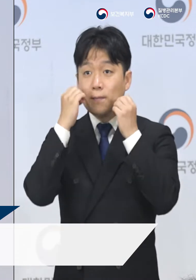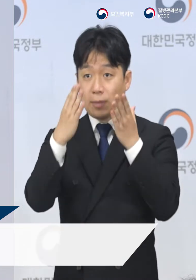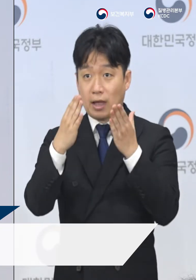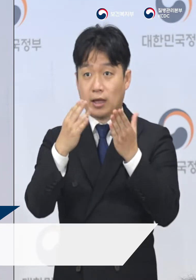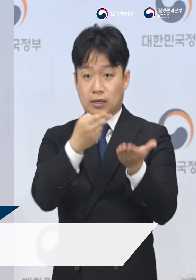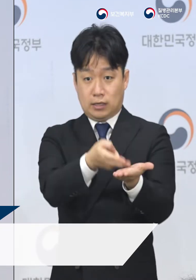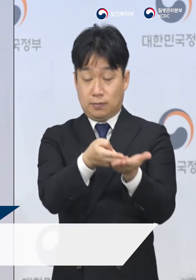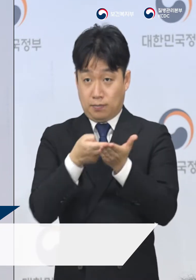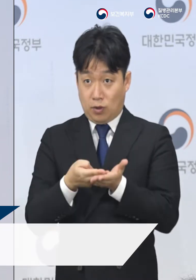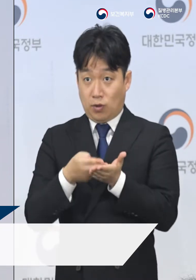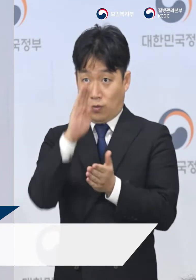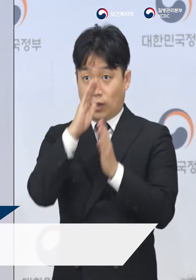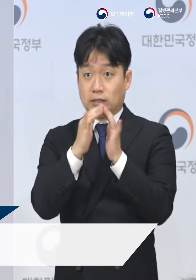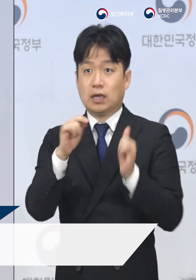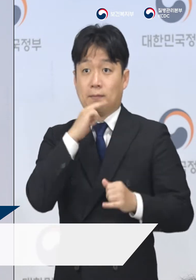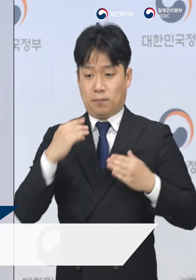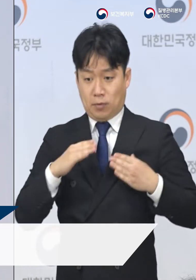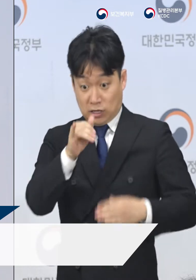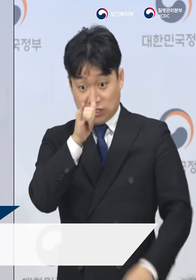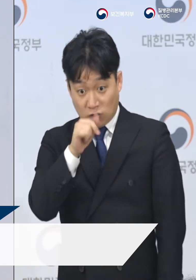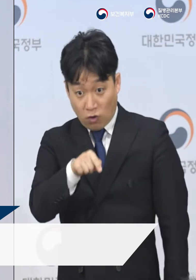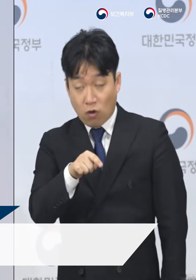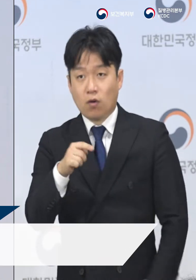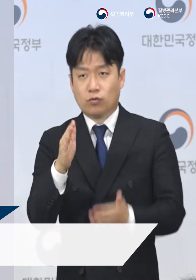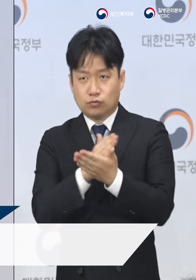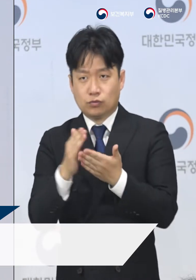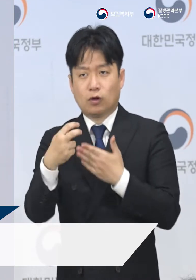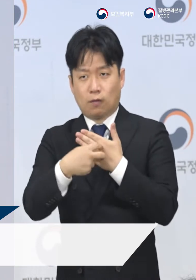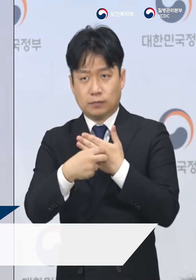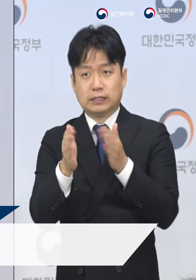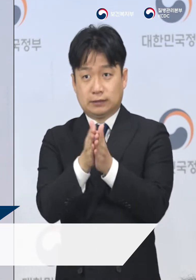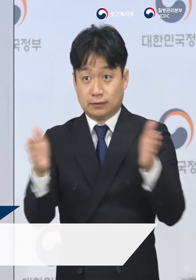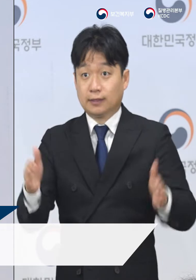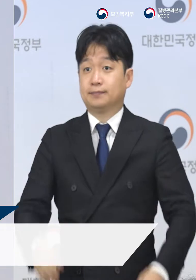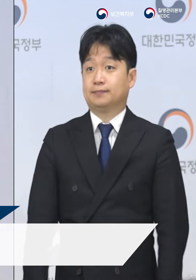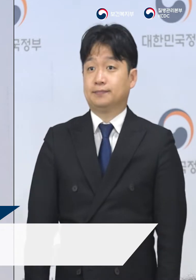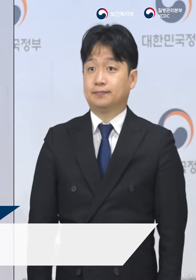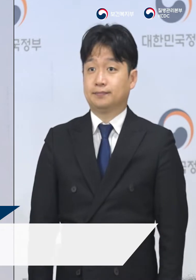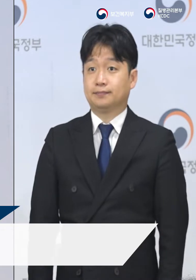입원하는 폐렴 환자의 대수도 모두 진단검사를 실시하게 됩니다.